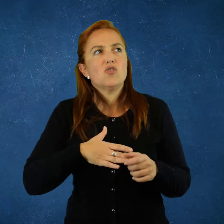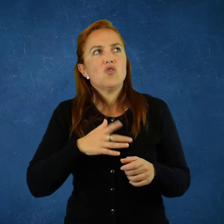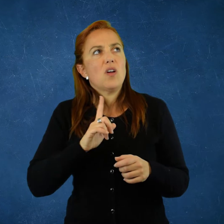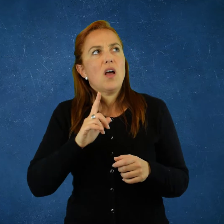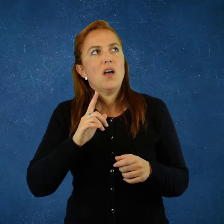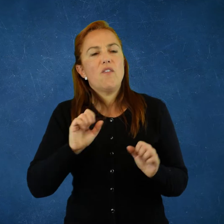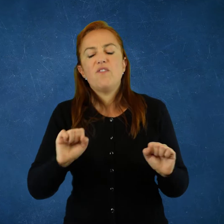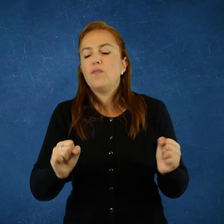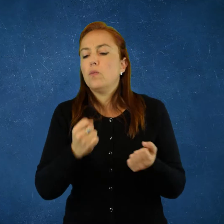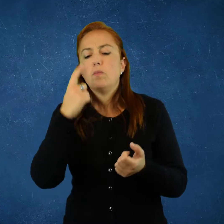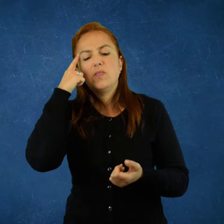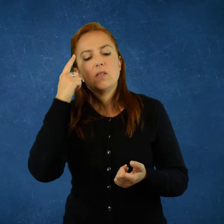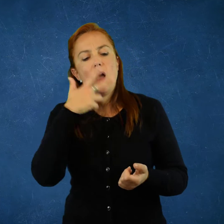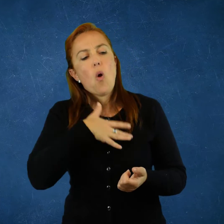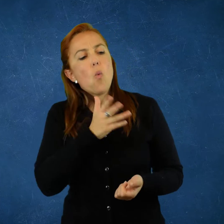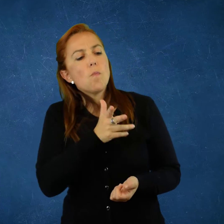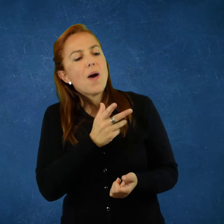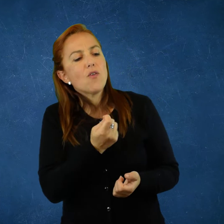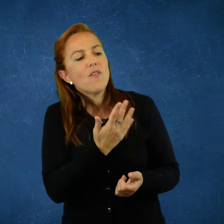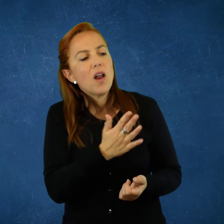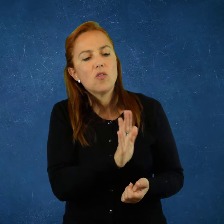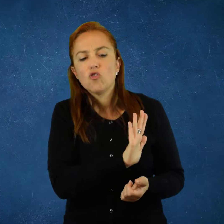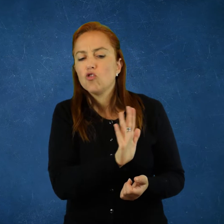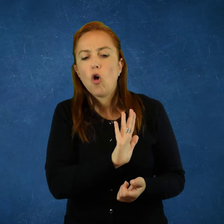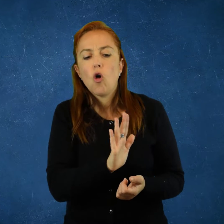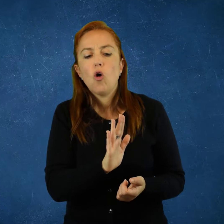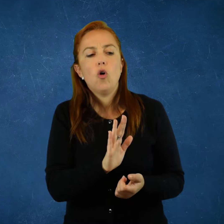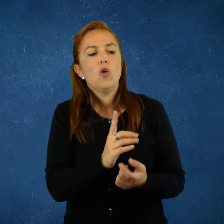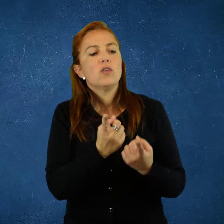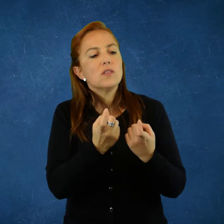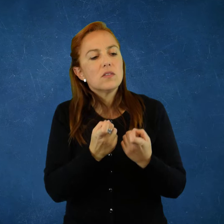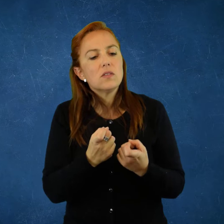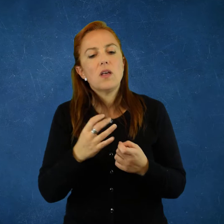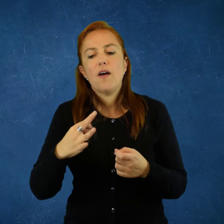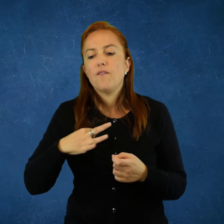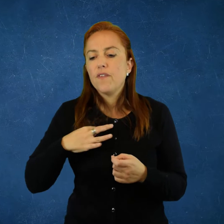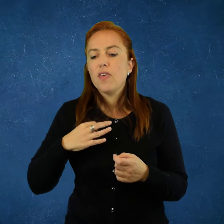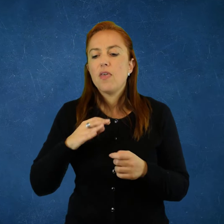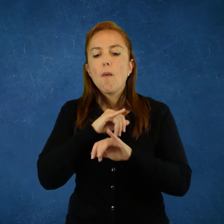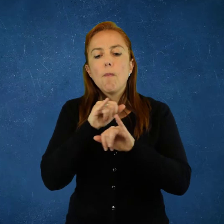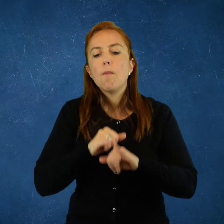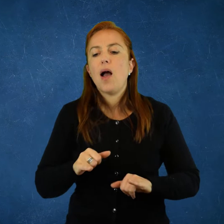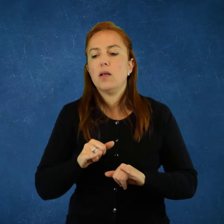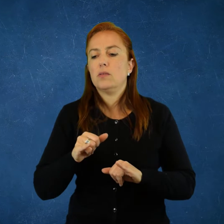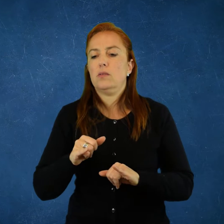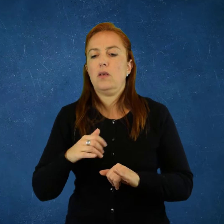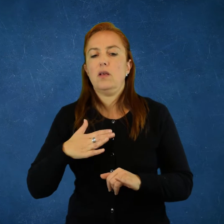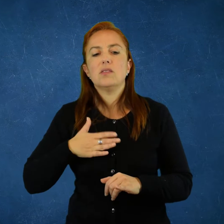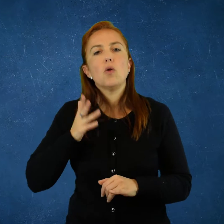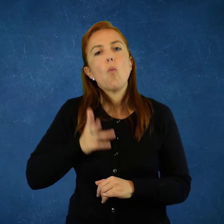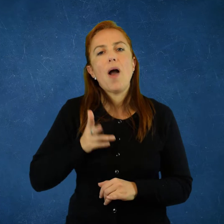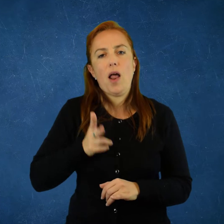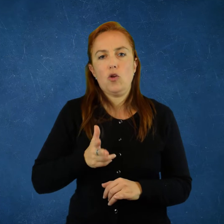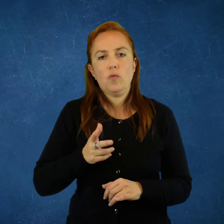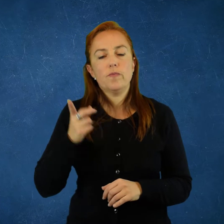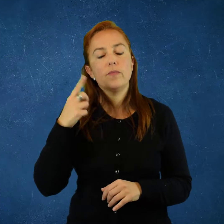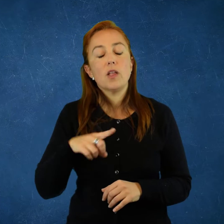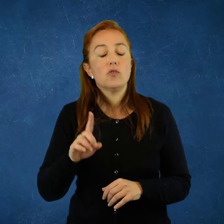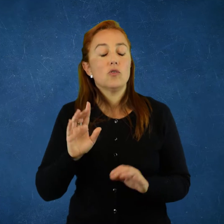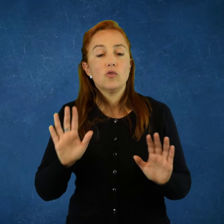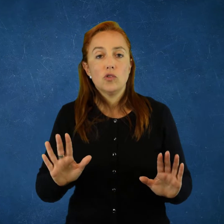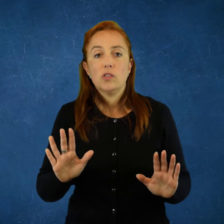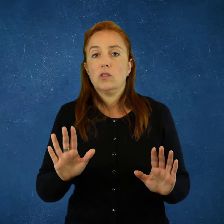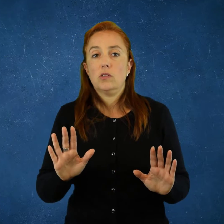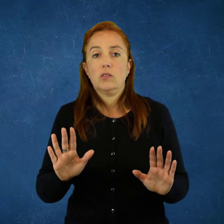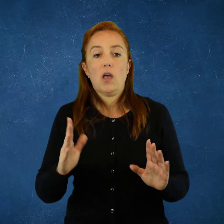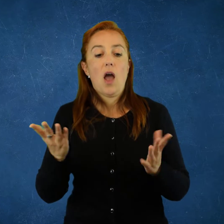que podían llevar a la desinteligencia, a la deshumanización o al no encontrar una vía pacífica de convivencia entre